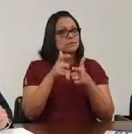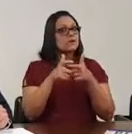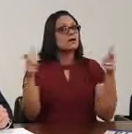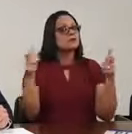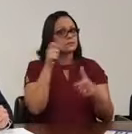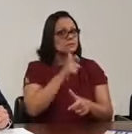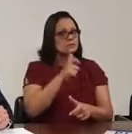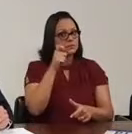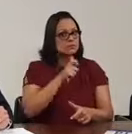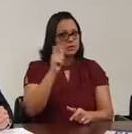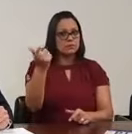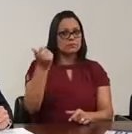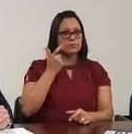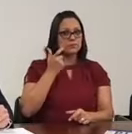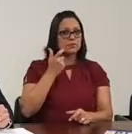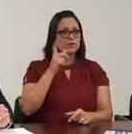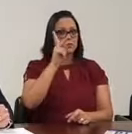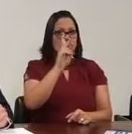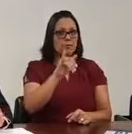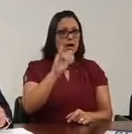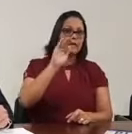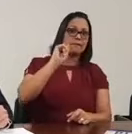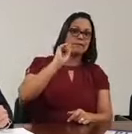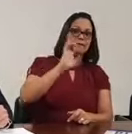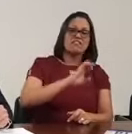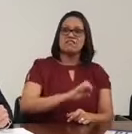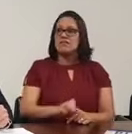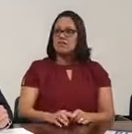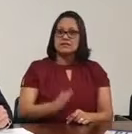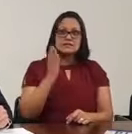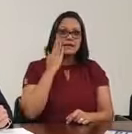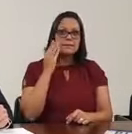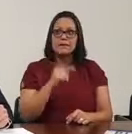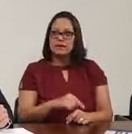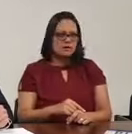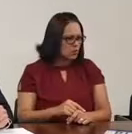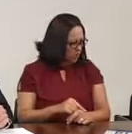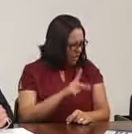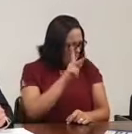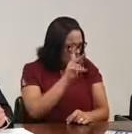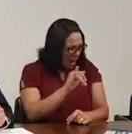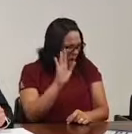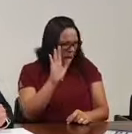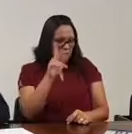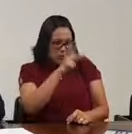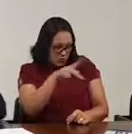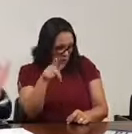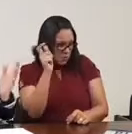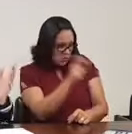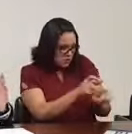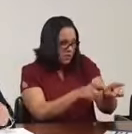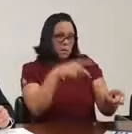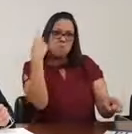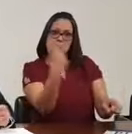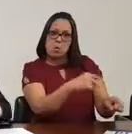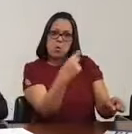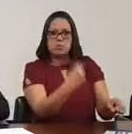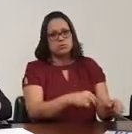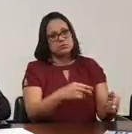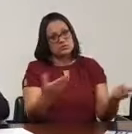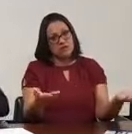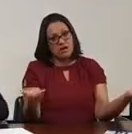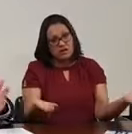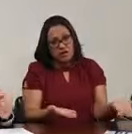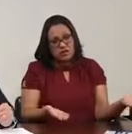um professor naquela época, e teu pai ou tua mãe ficasse sabendo. Em casa não era bronca não, o pau cantava, tá? E a juventude nossa